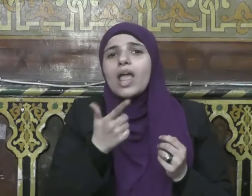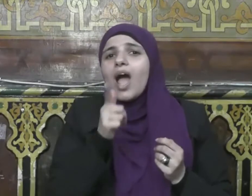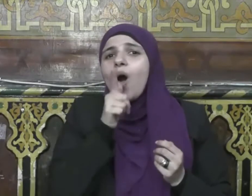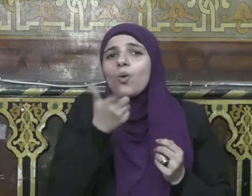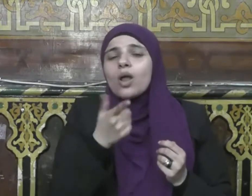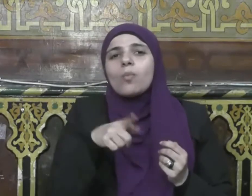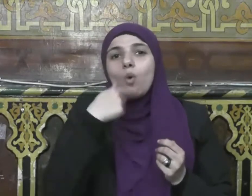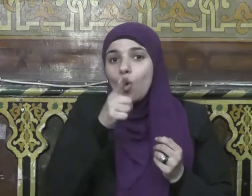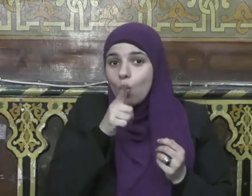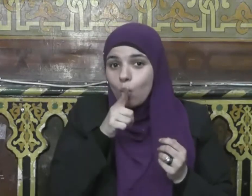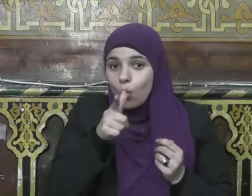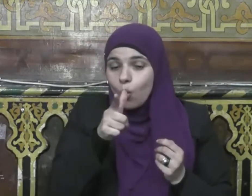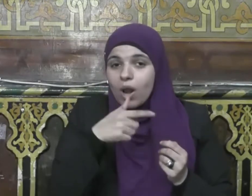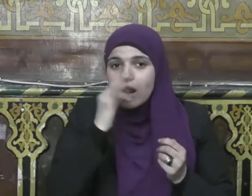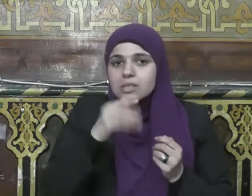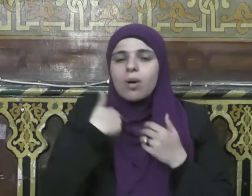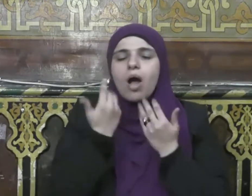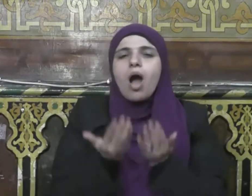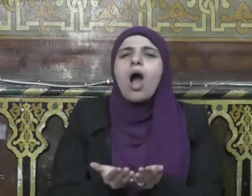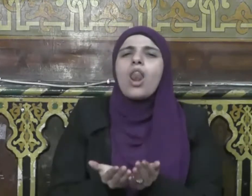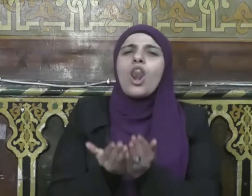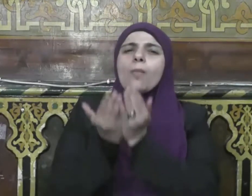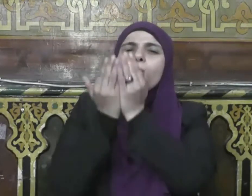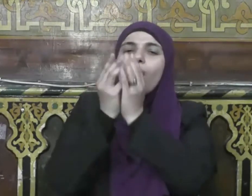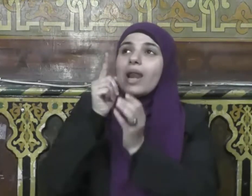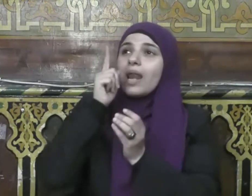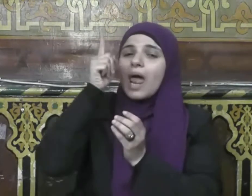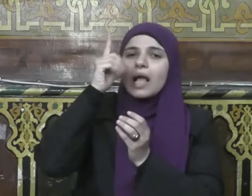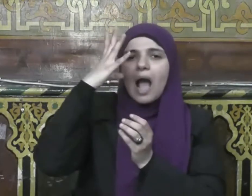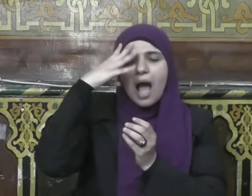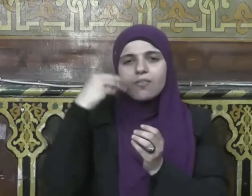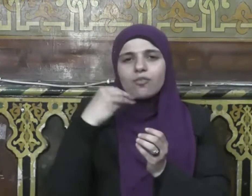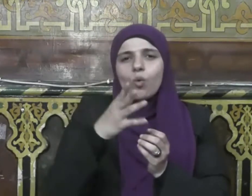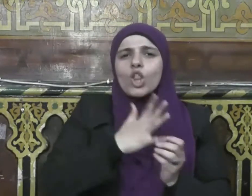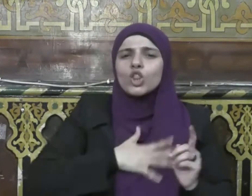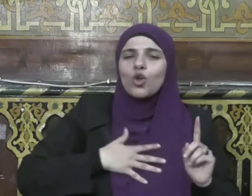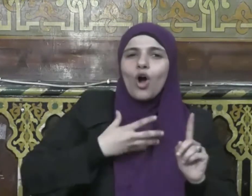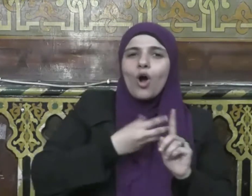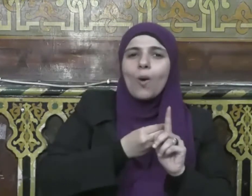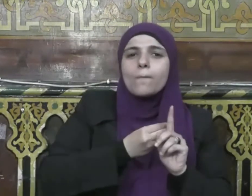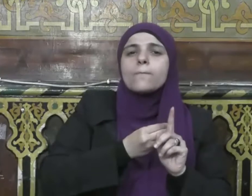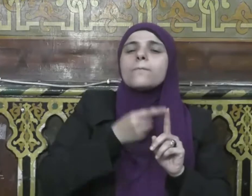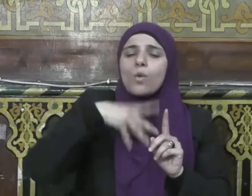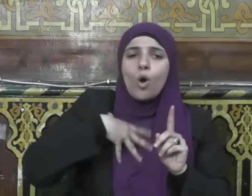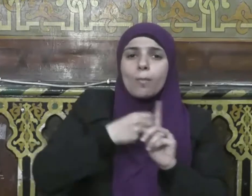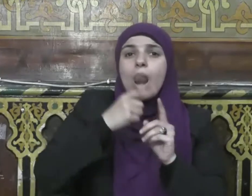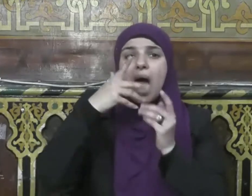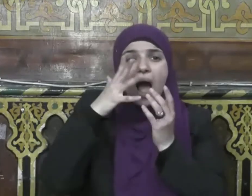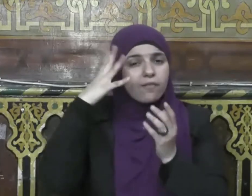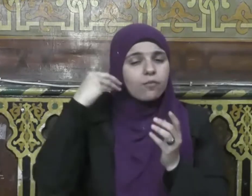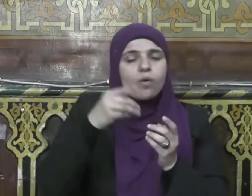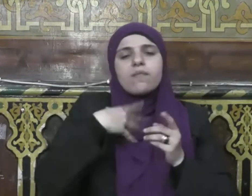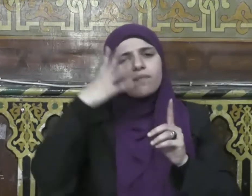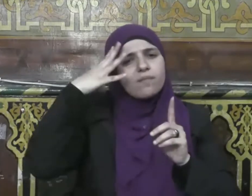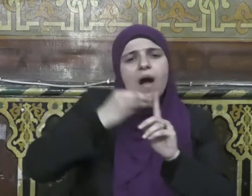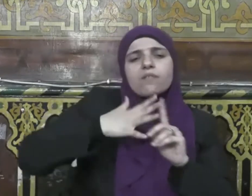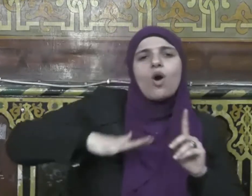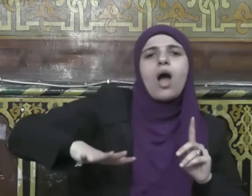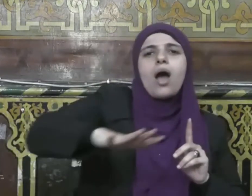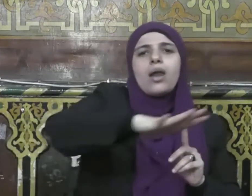عفو كريم تحب العفو فاعف عني فلنحرص على أن نغتنم